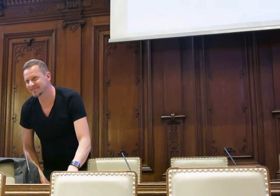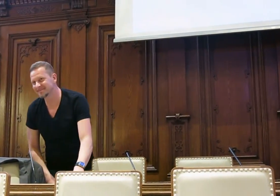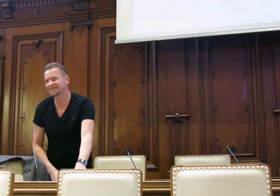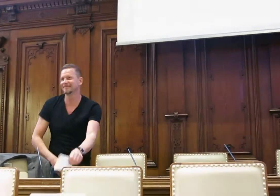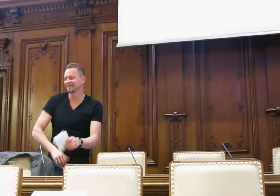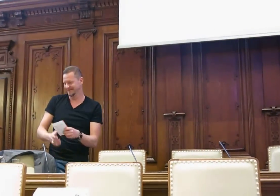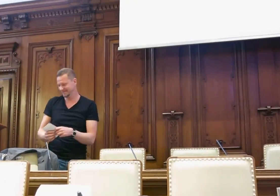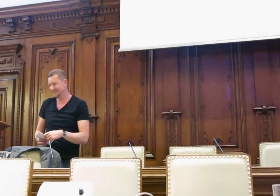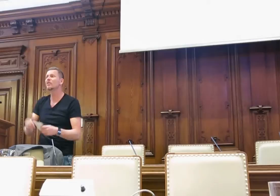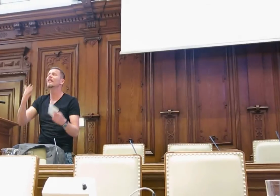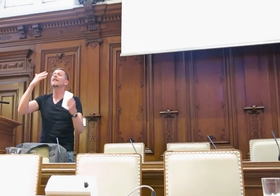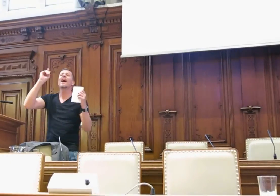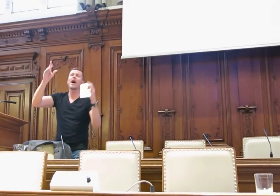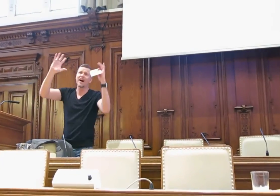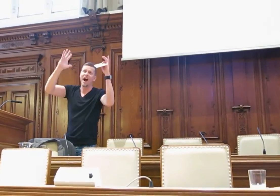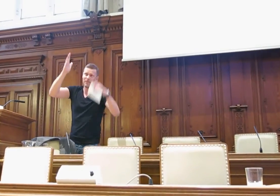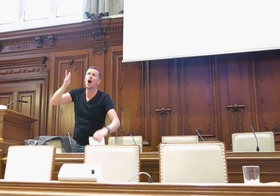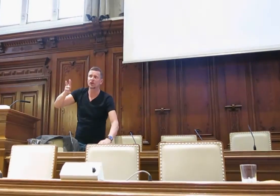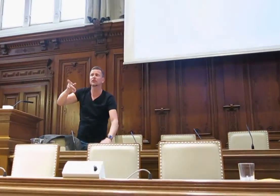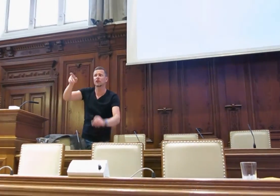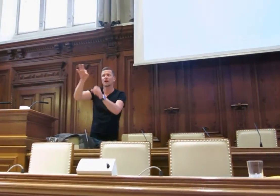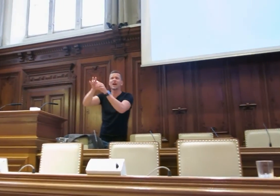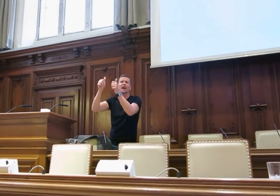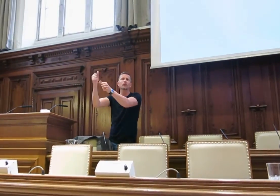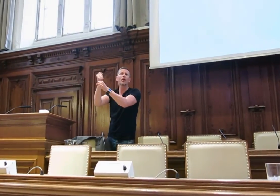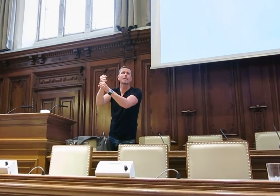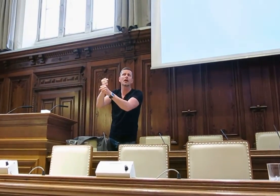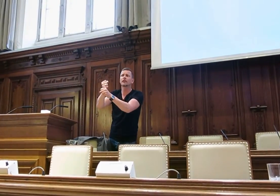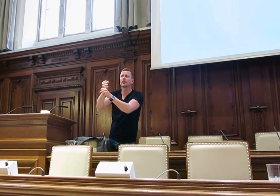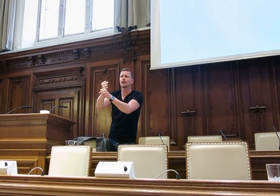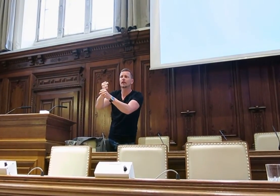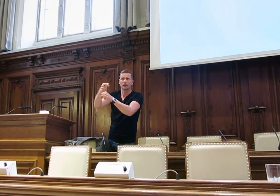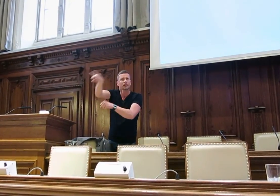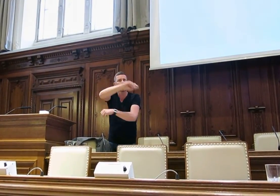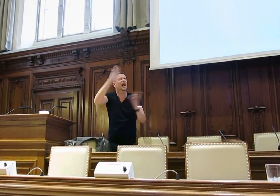Dank. Vielen Dank.